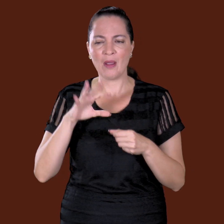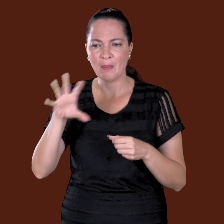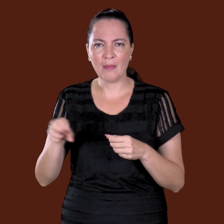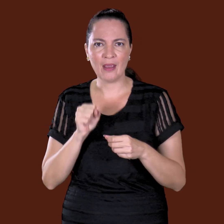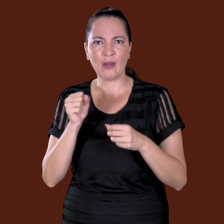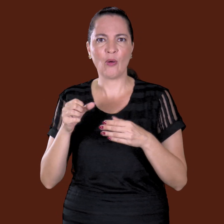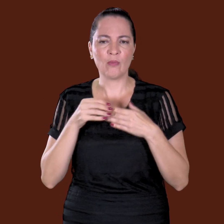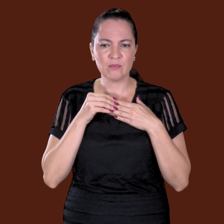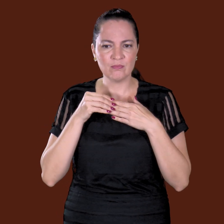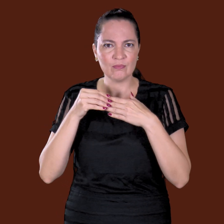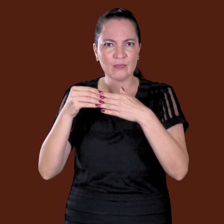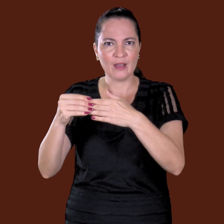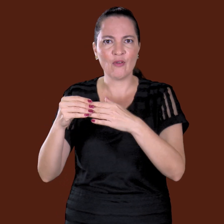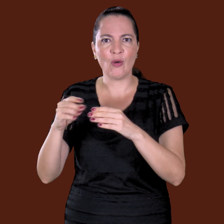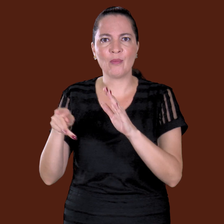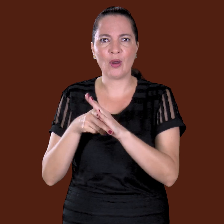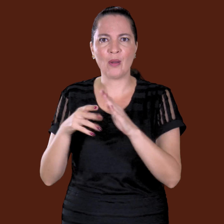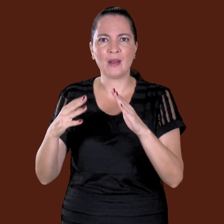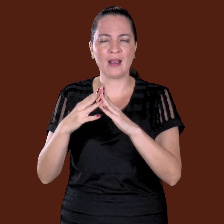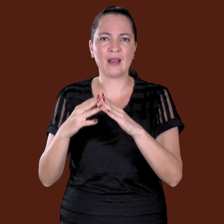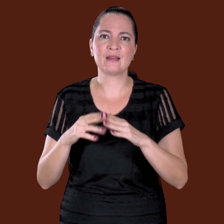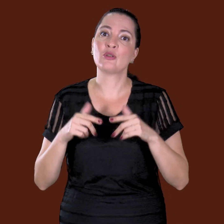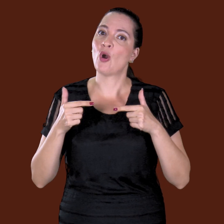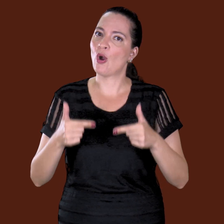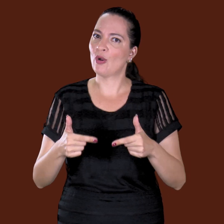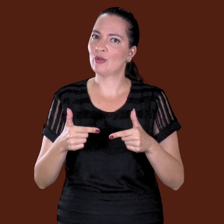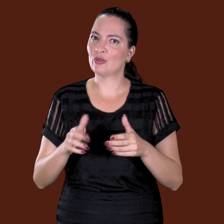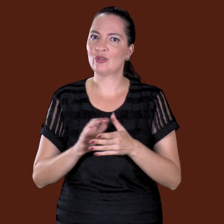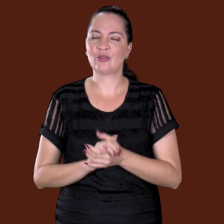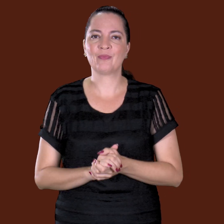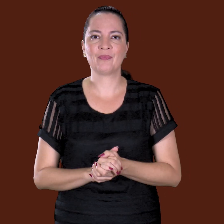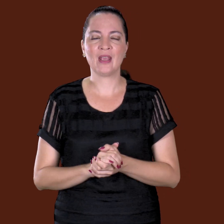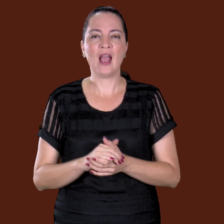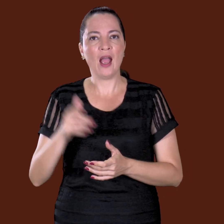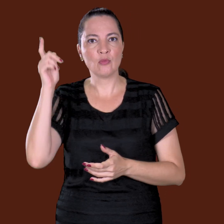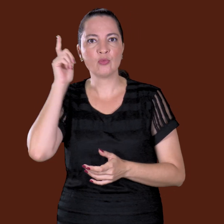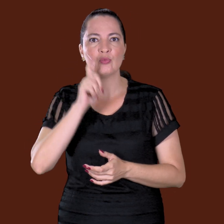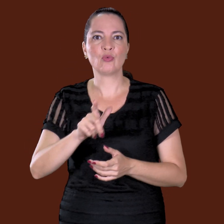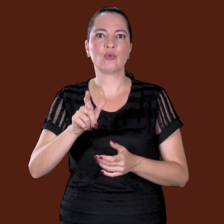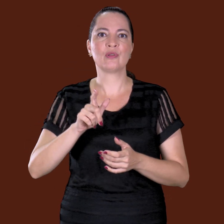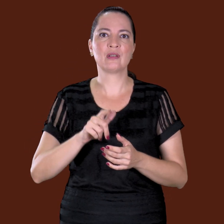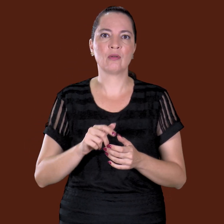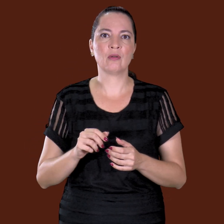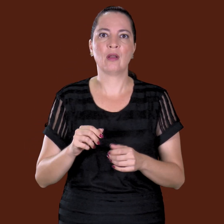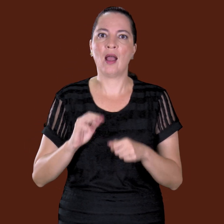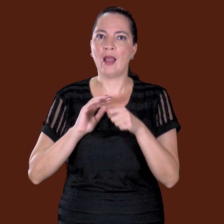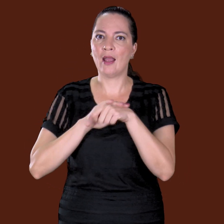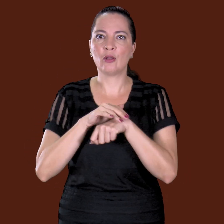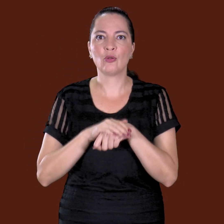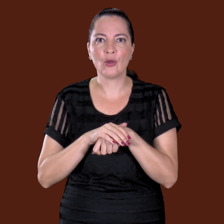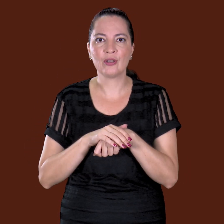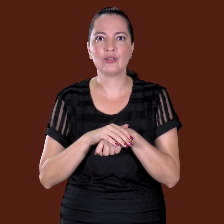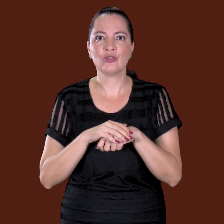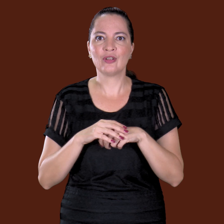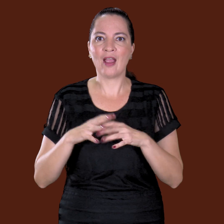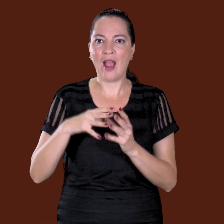Catuaram osso. Aí levou pra casa aqui pra dar sorte na mão amanhã amanhã. Ganhou, a noite foi lá puxar o pé dele.